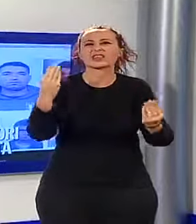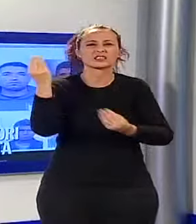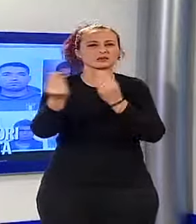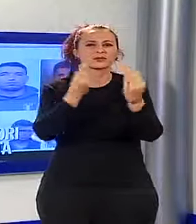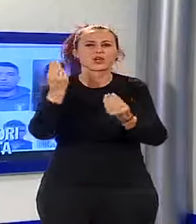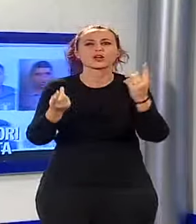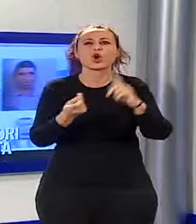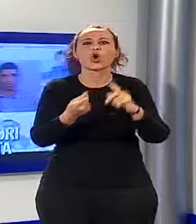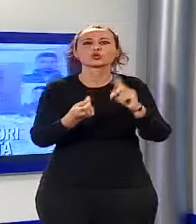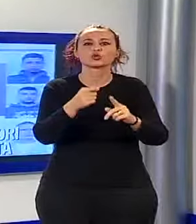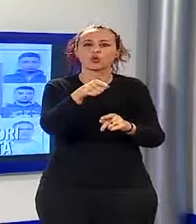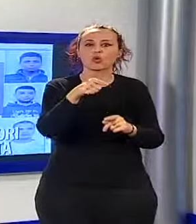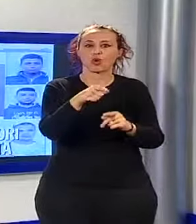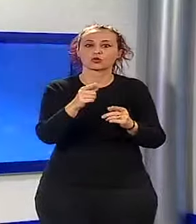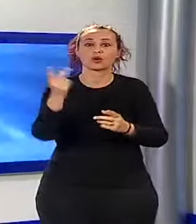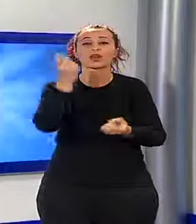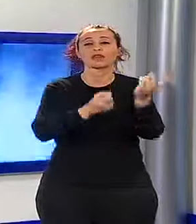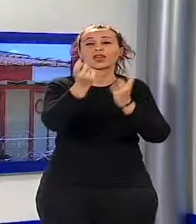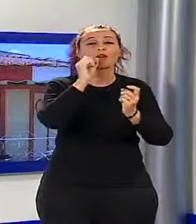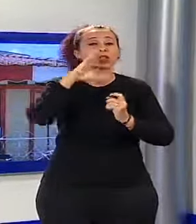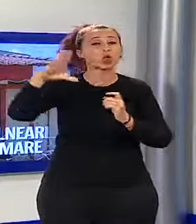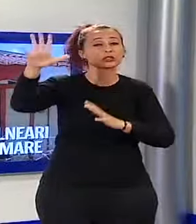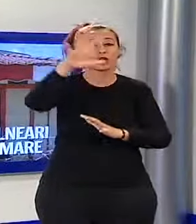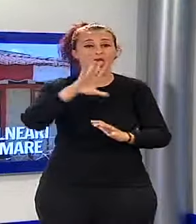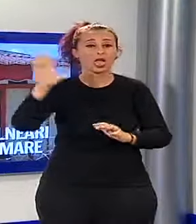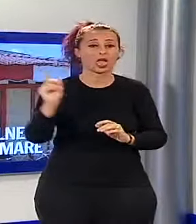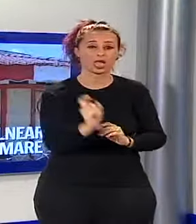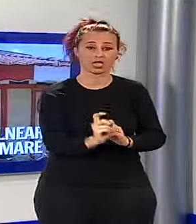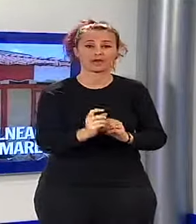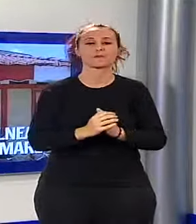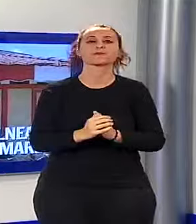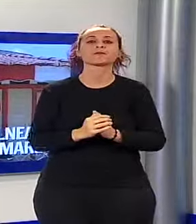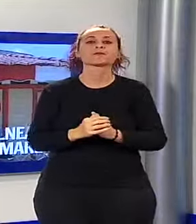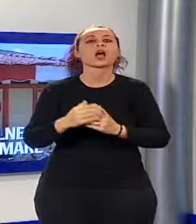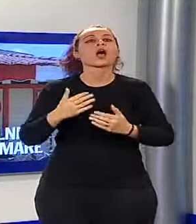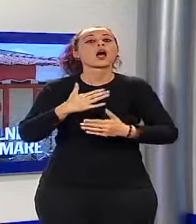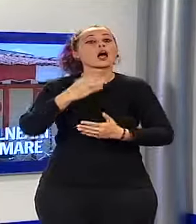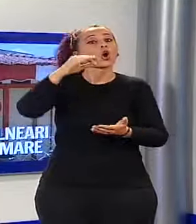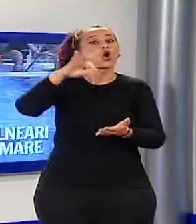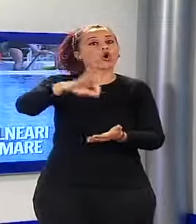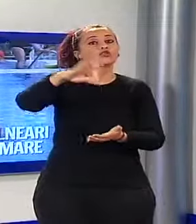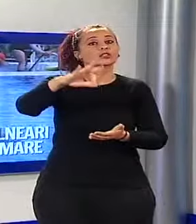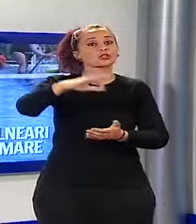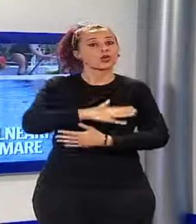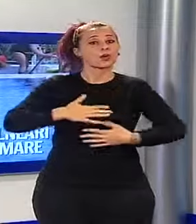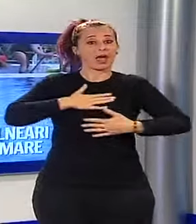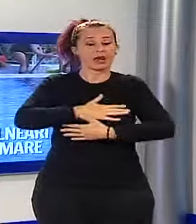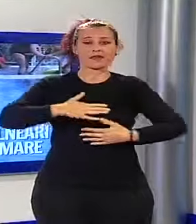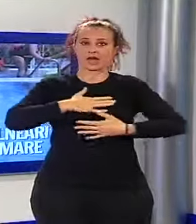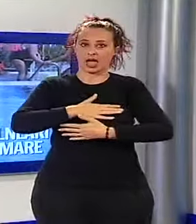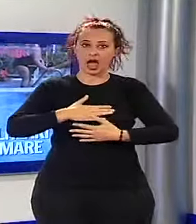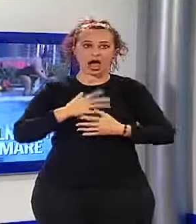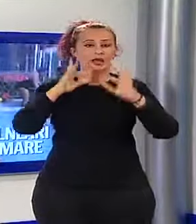tra i consumatori provenienti da tutta la Toscana. Concessioni balneari ancora in alto mare, solo il